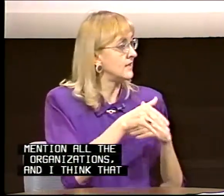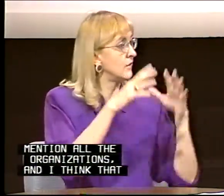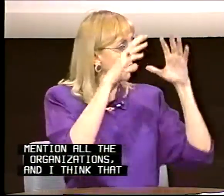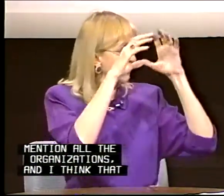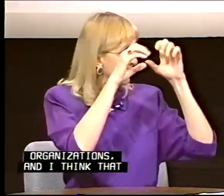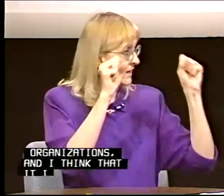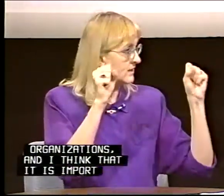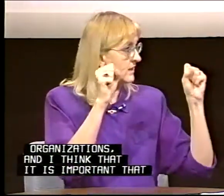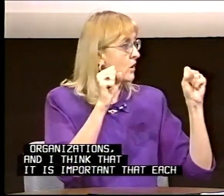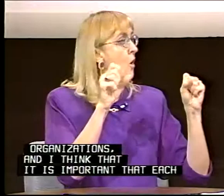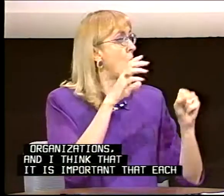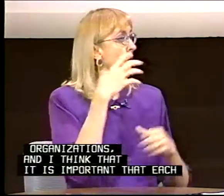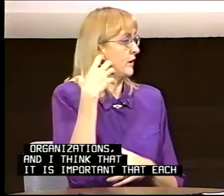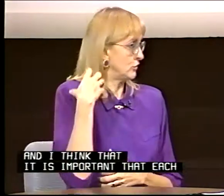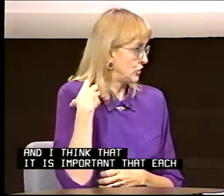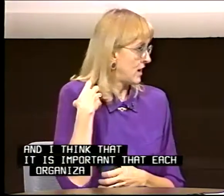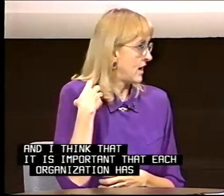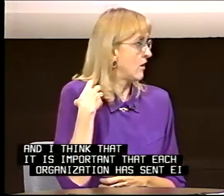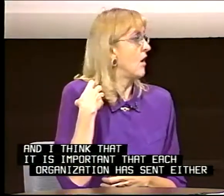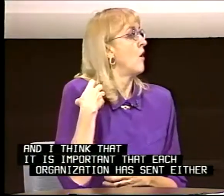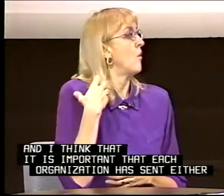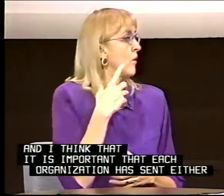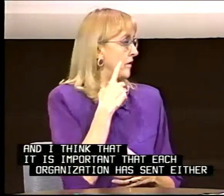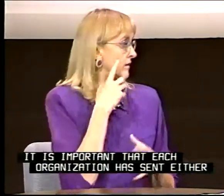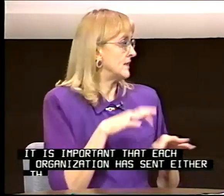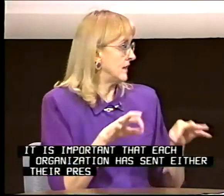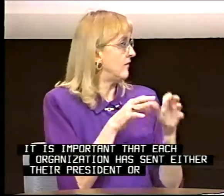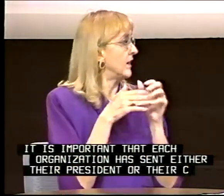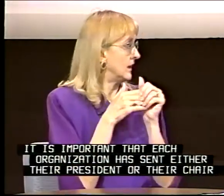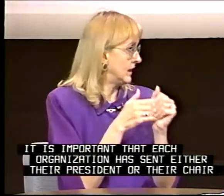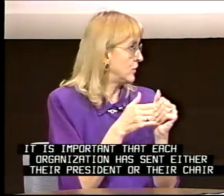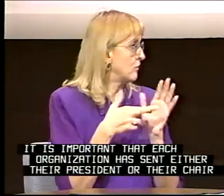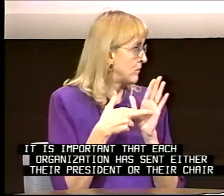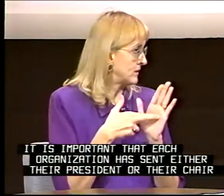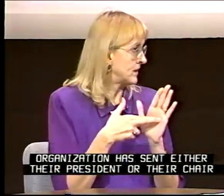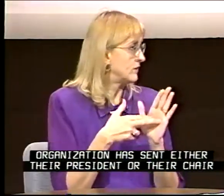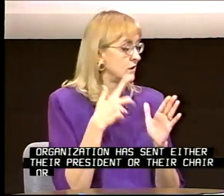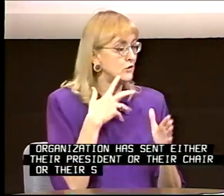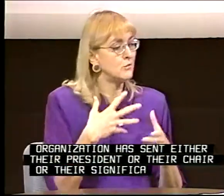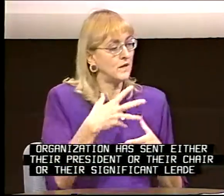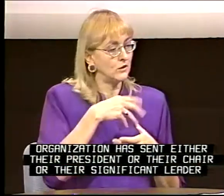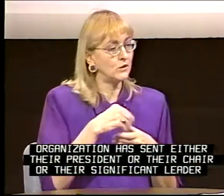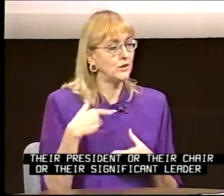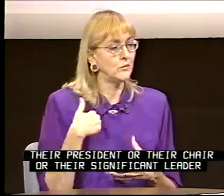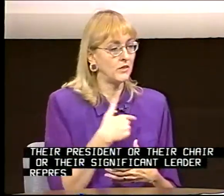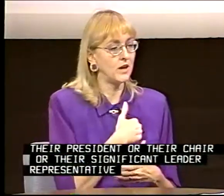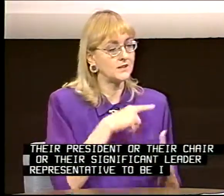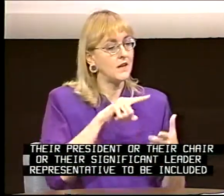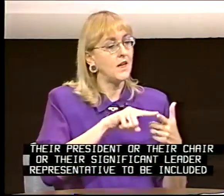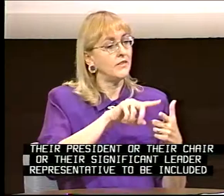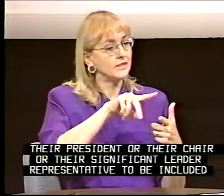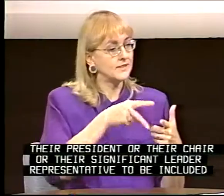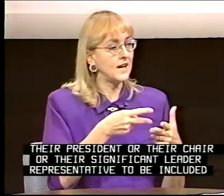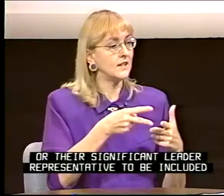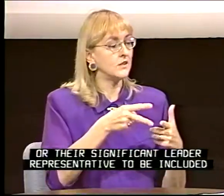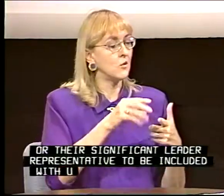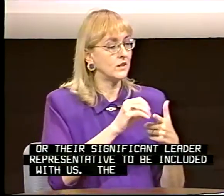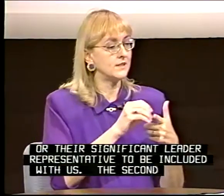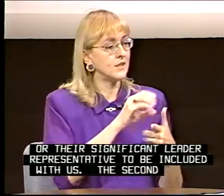either their president or their chair or their significant leader representative to be included with us. The second organization